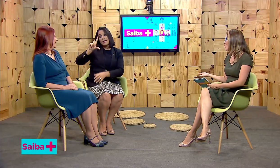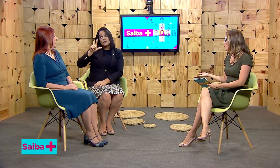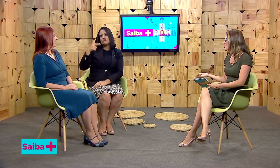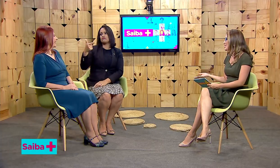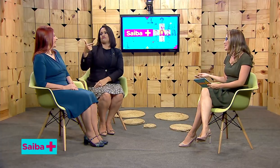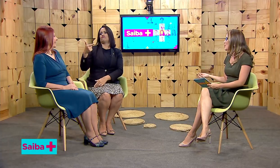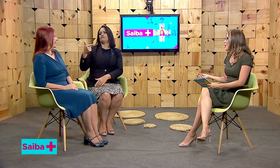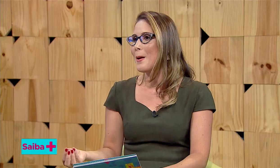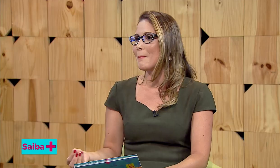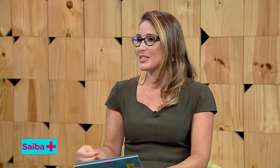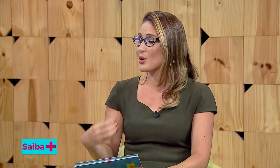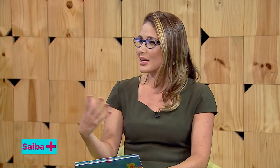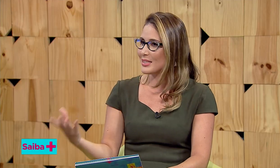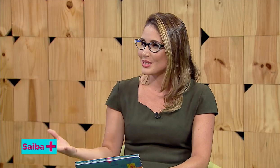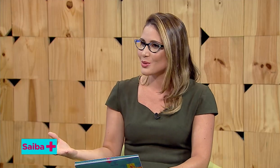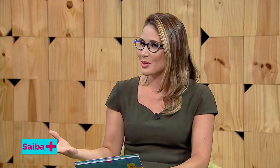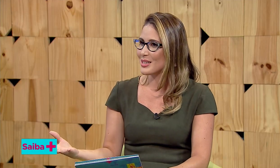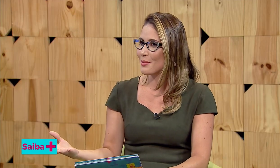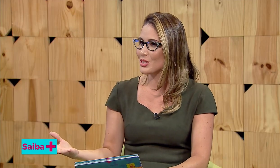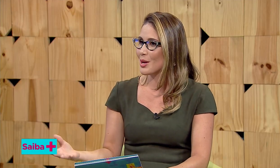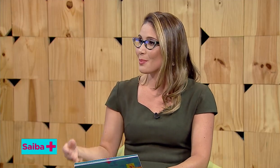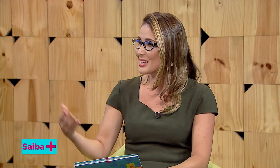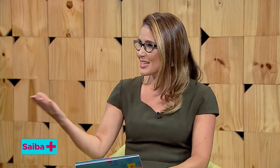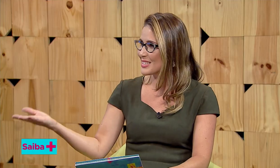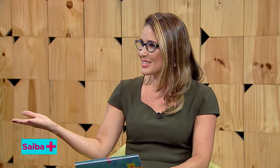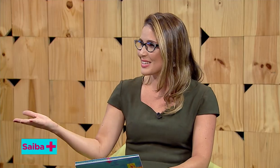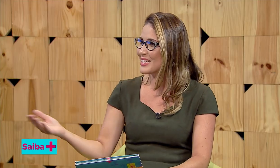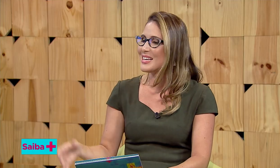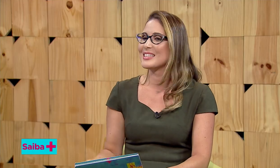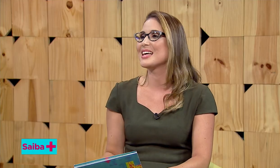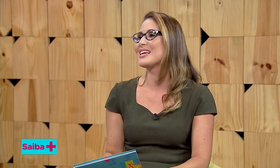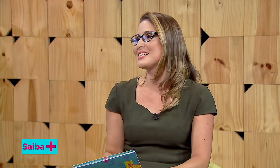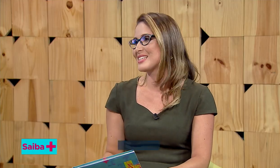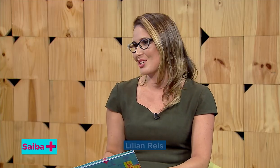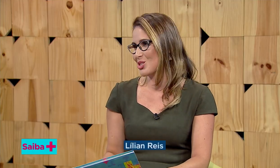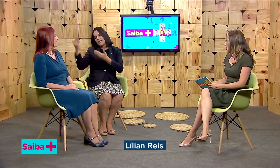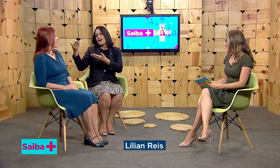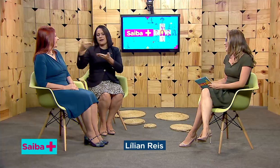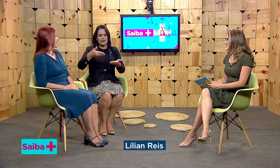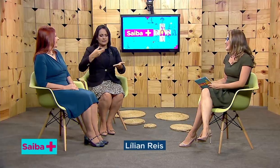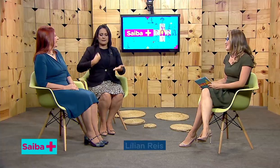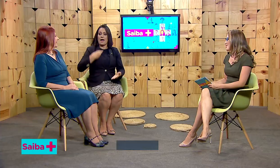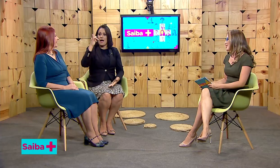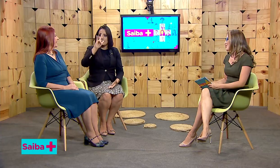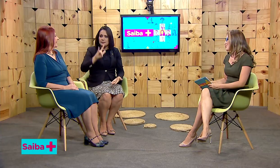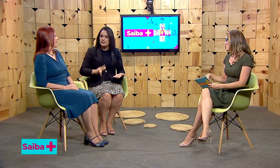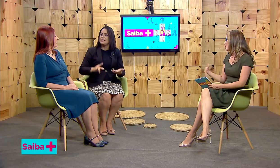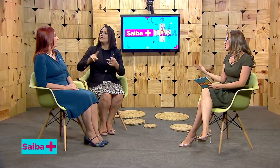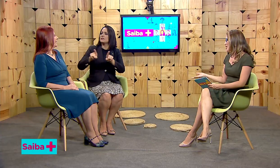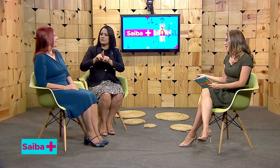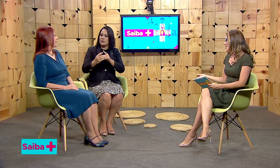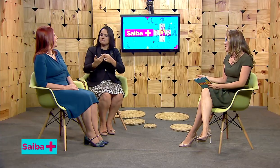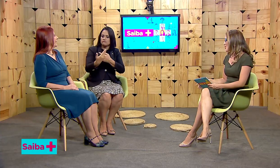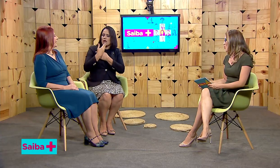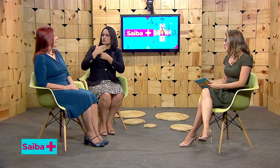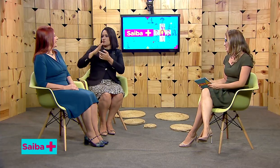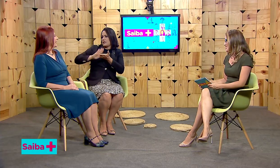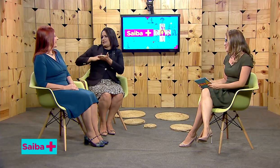do Brasil, mas eu agradeço imensamente a presença aqui da Elisângela, que vai nos ajudar nessa conversa.